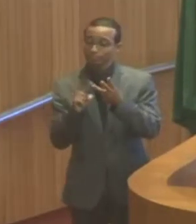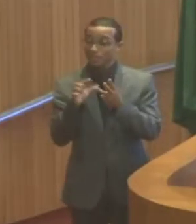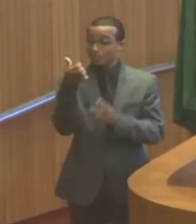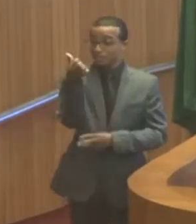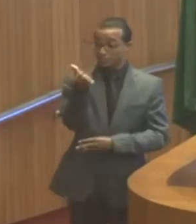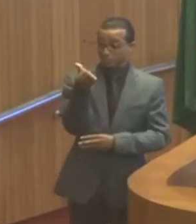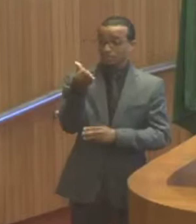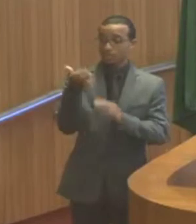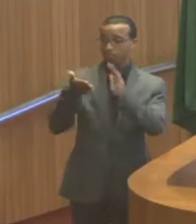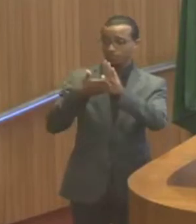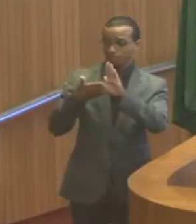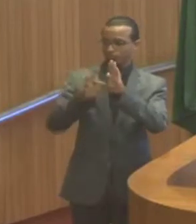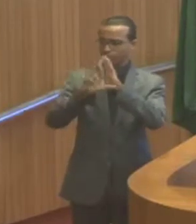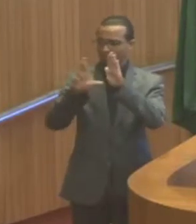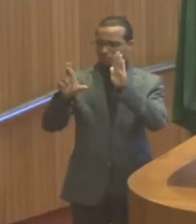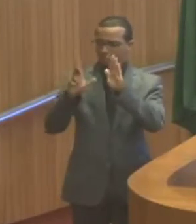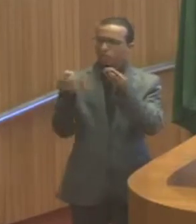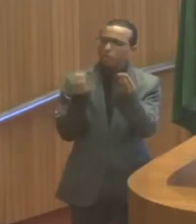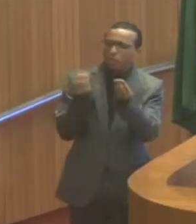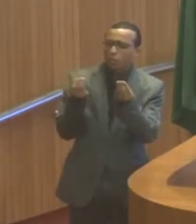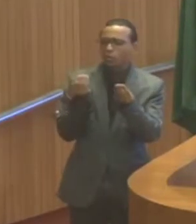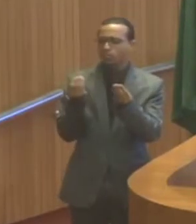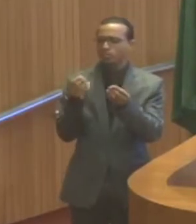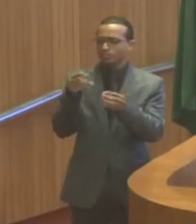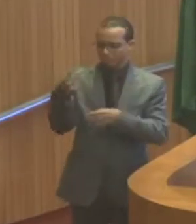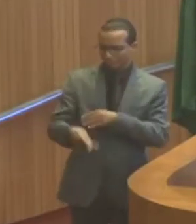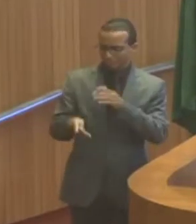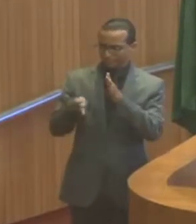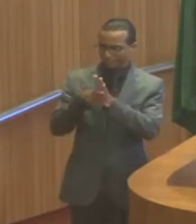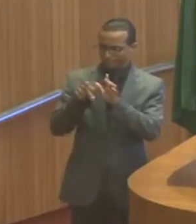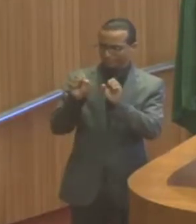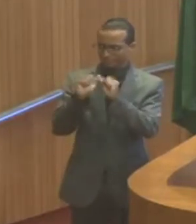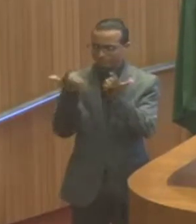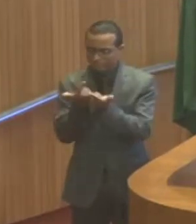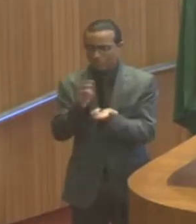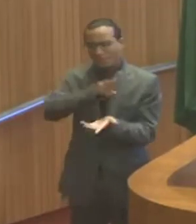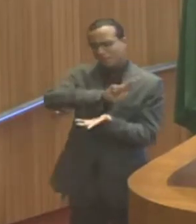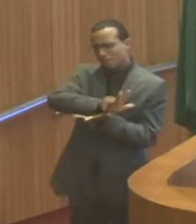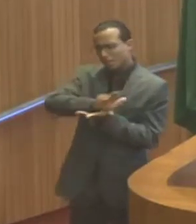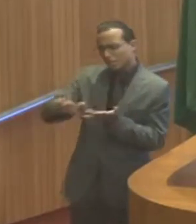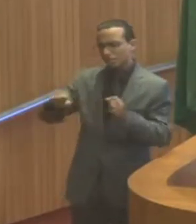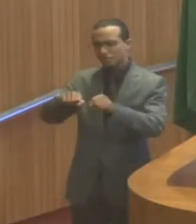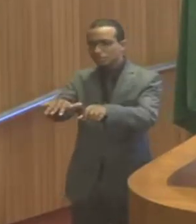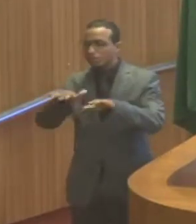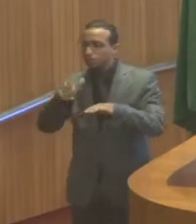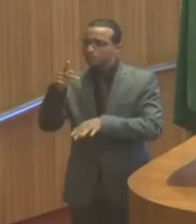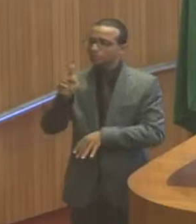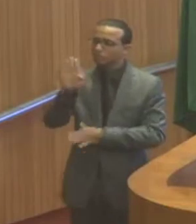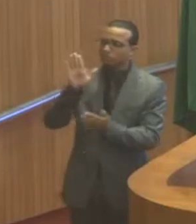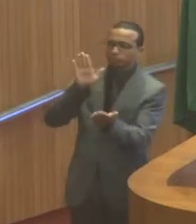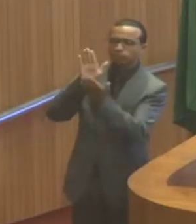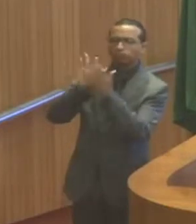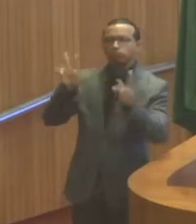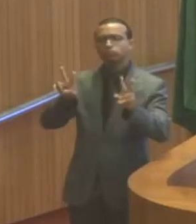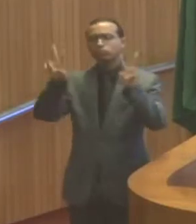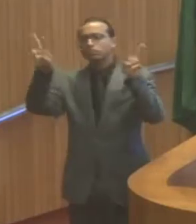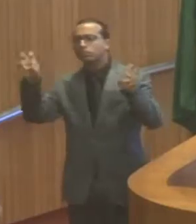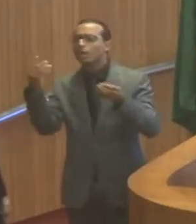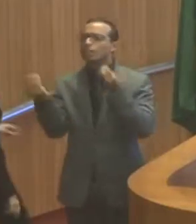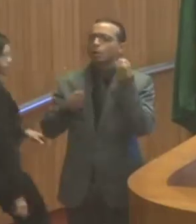administrativas. Fizemos diversas audiências públicas, como já citei, com o tema da sustentabilidade,